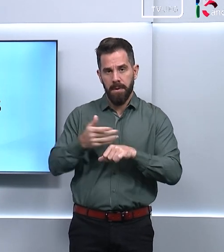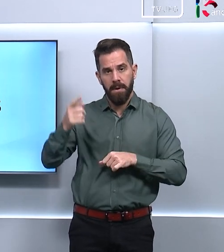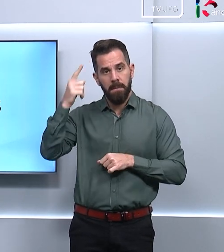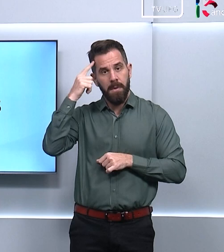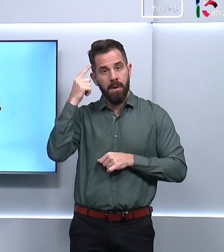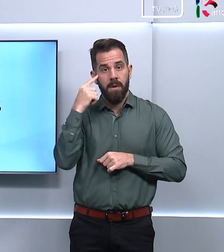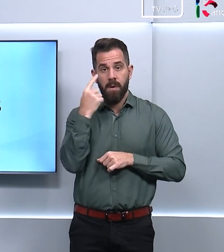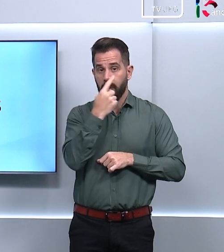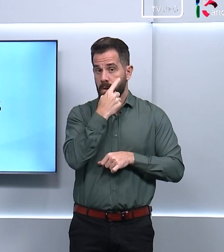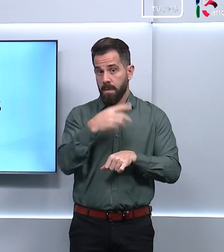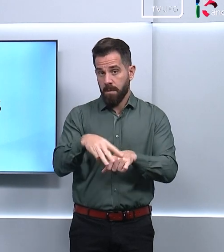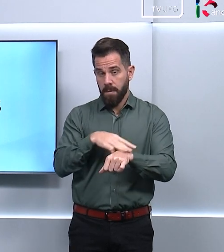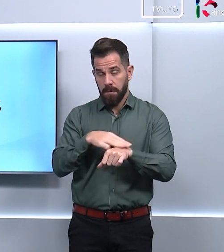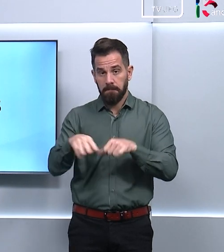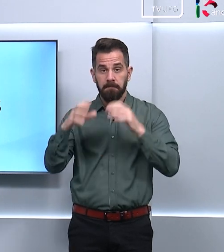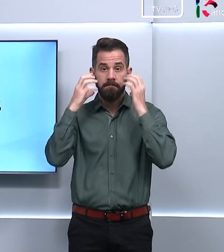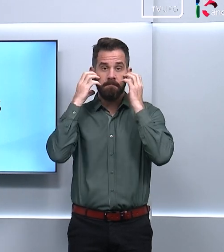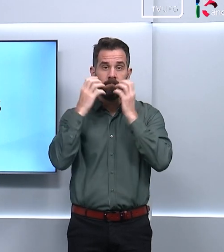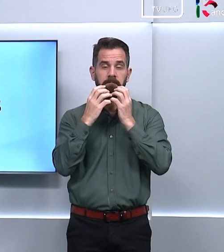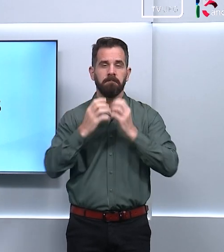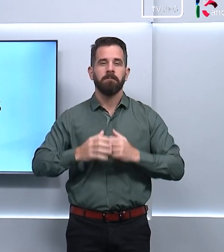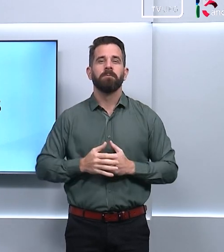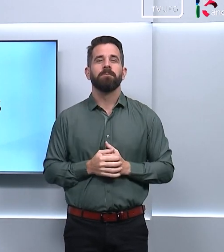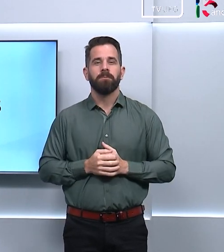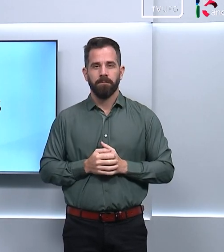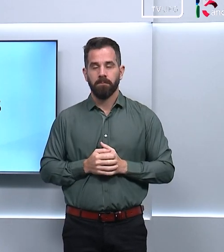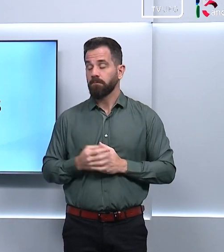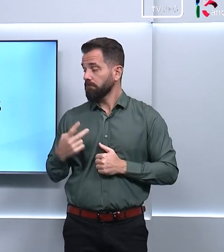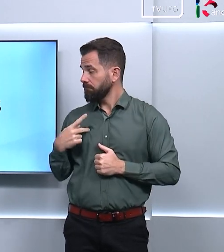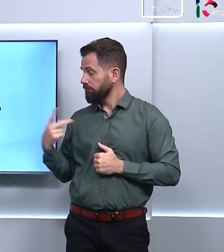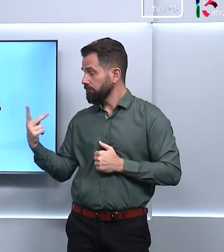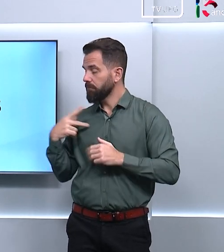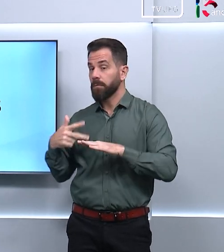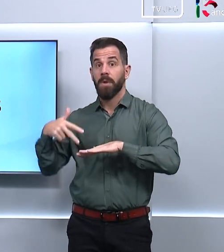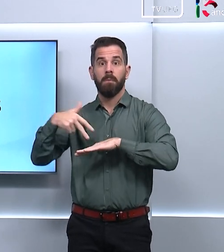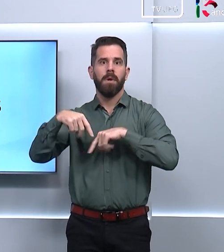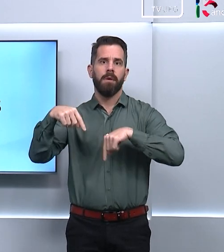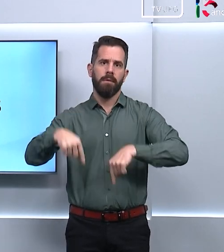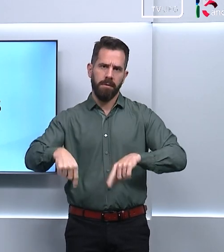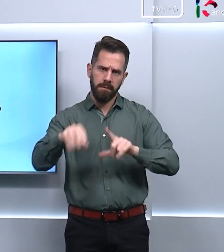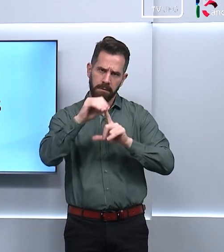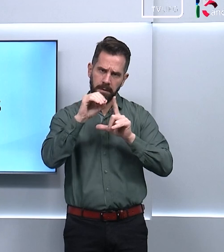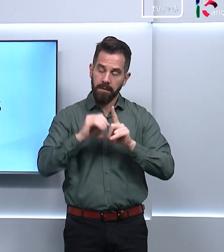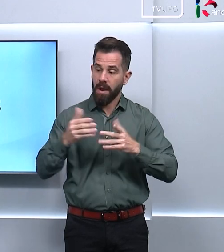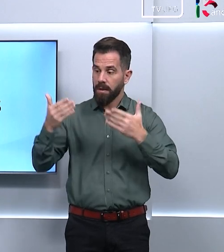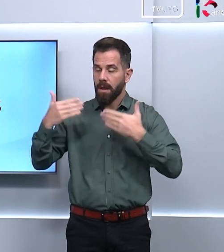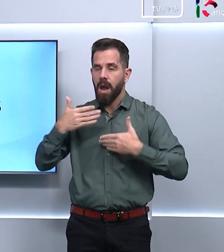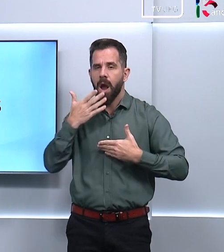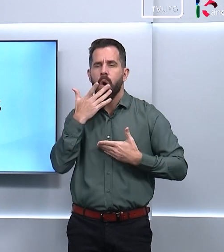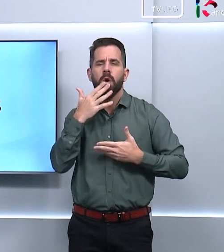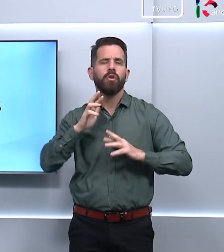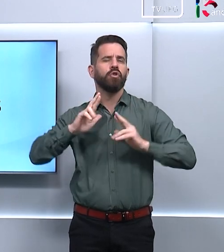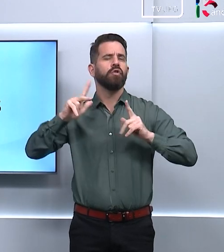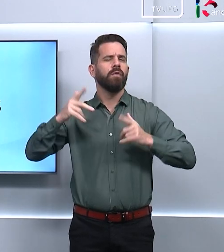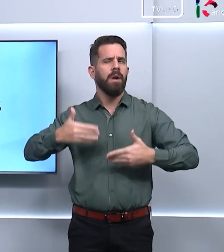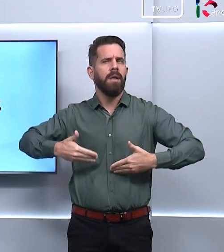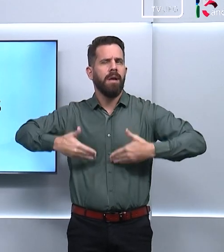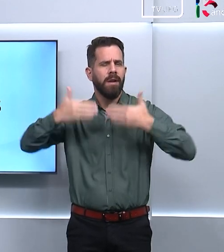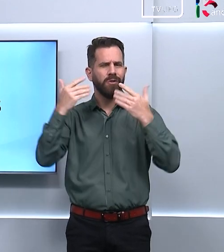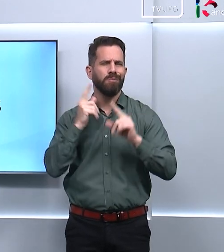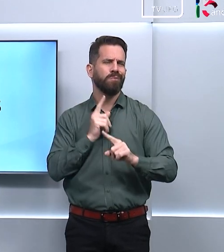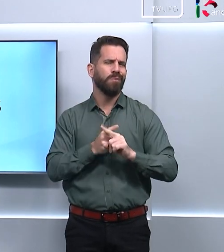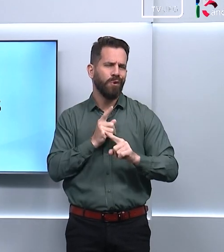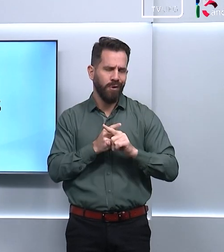cabelos e olhos castanhos e barba cheia. Nós dois estamos de pé no estúdio. Atrás de nós está o cenário do Conexões,